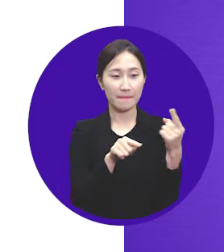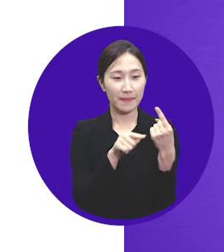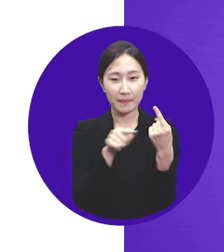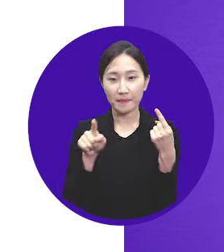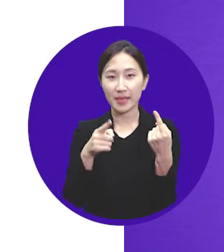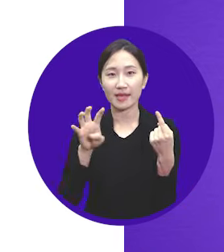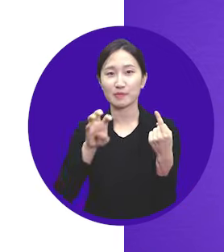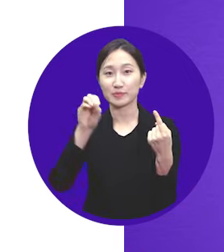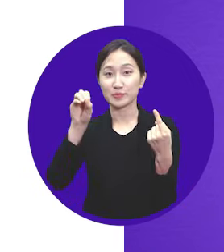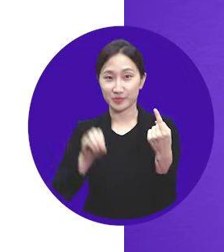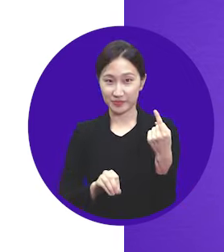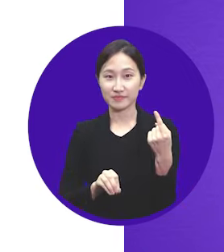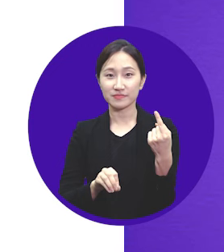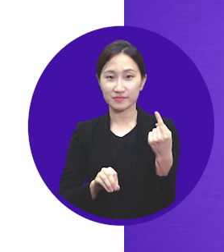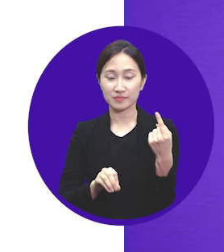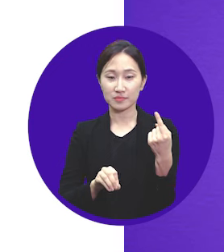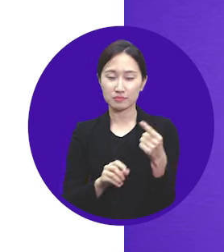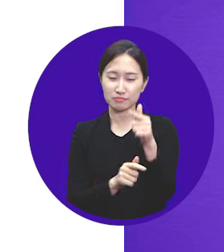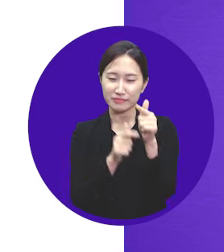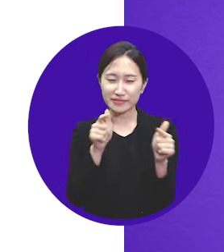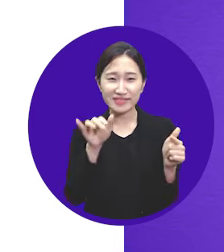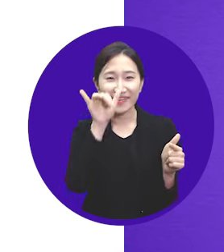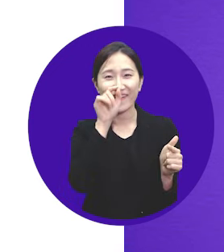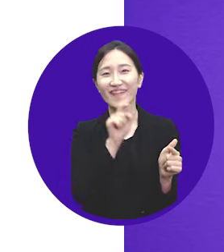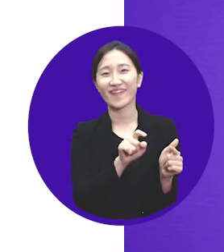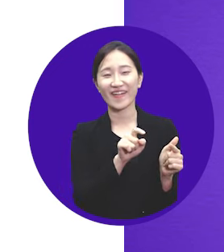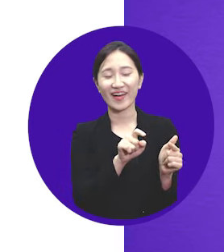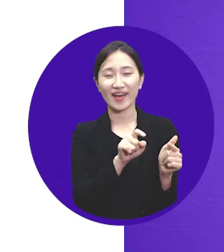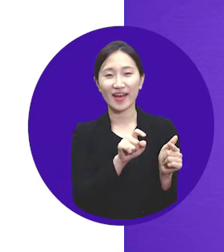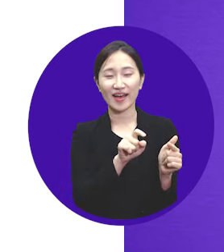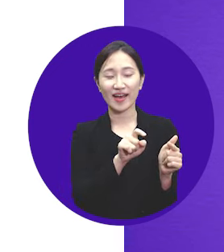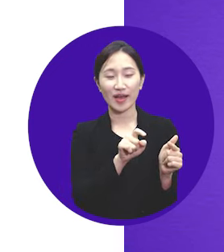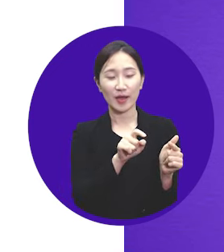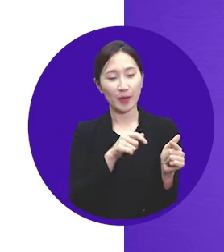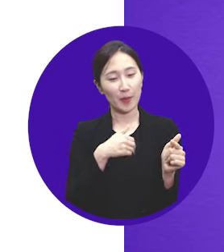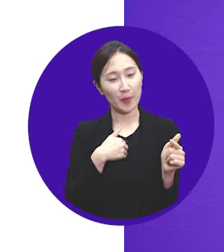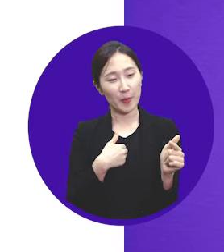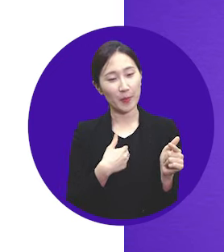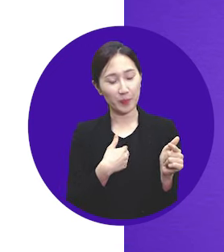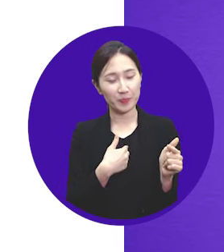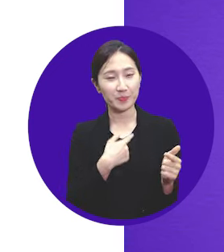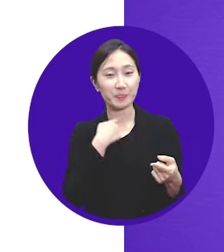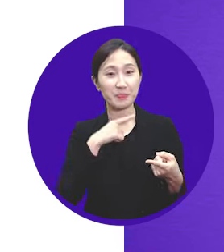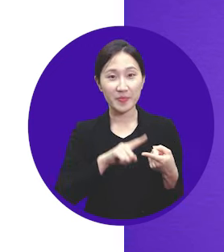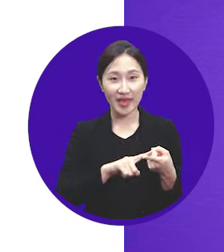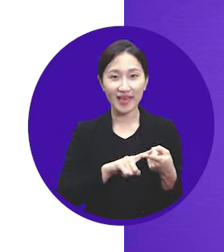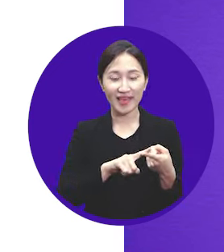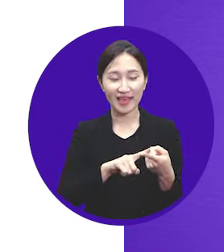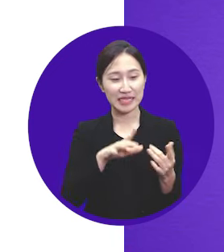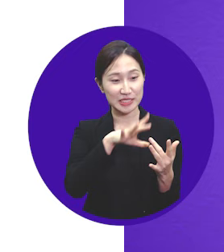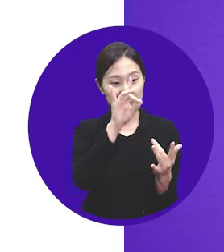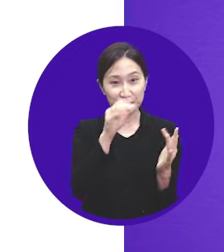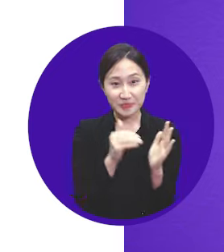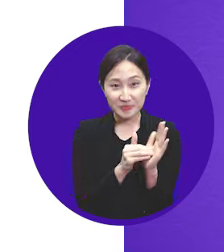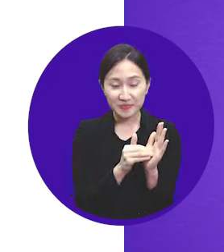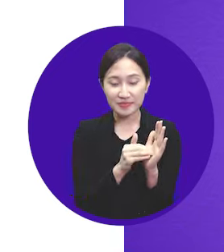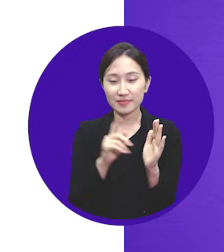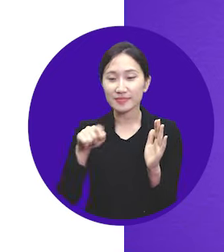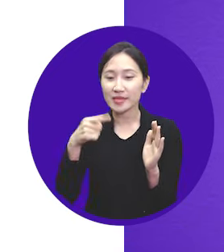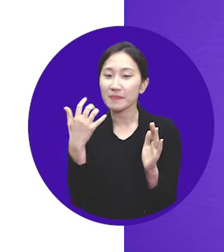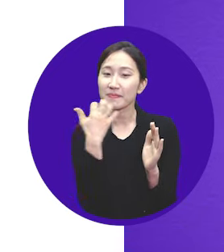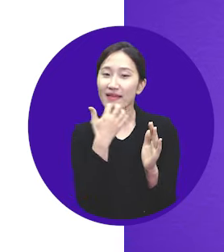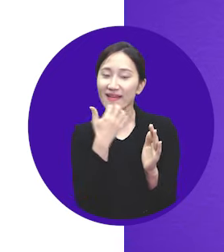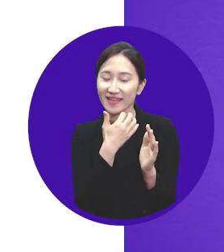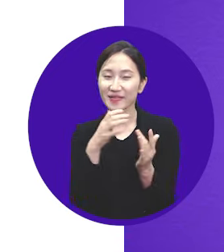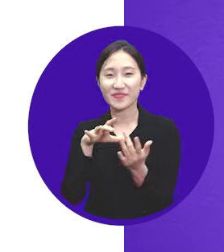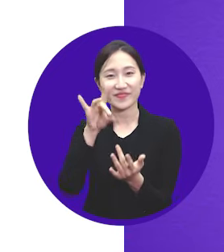설정창이 뜨는데요. 100%에서 140%까지 다양한 글자 크기가 있는데요. 나에게 익숙한 글자 크기를